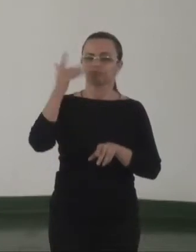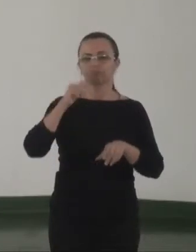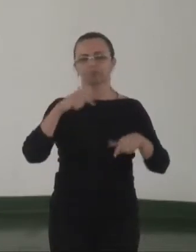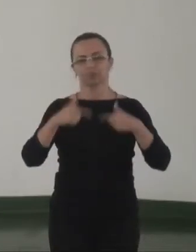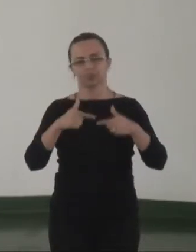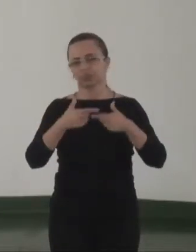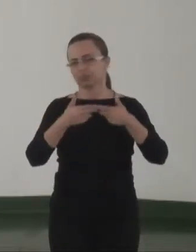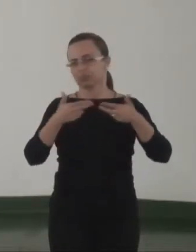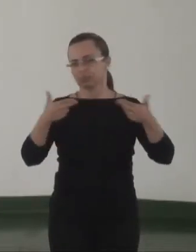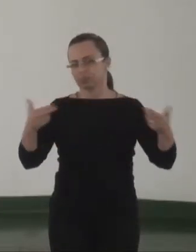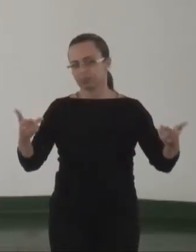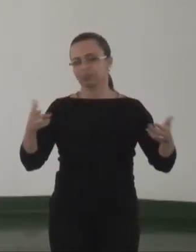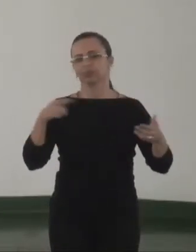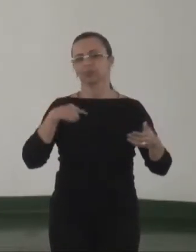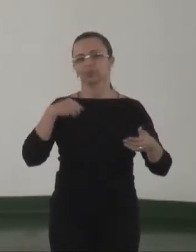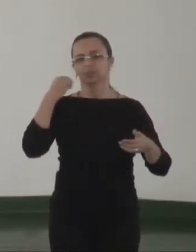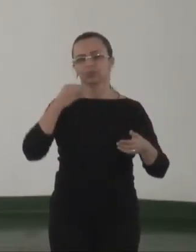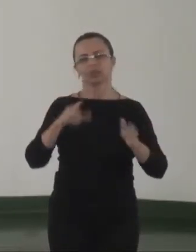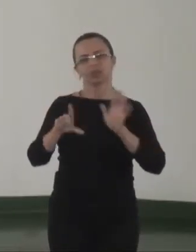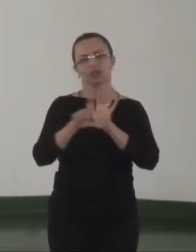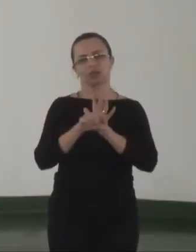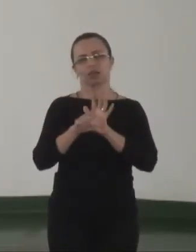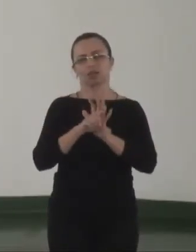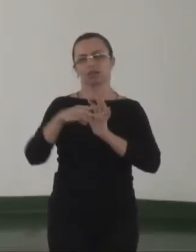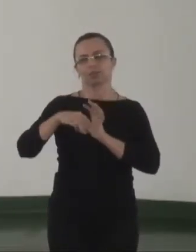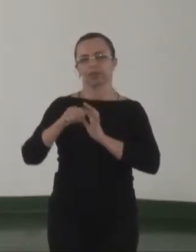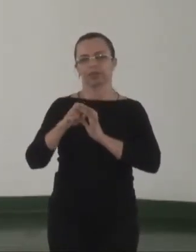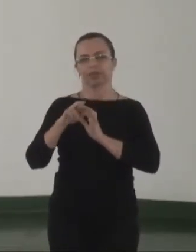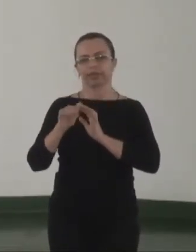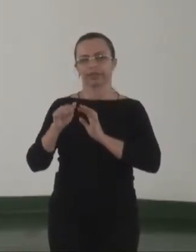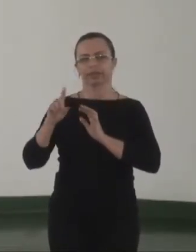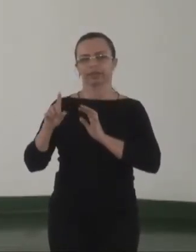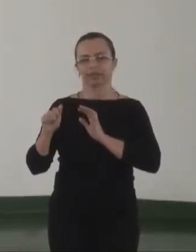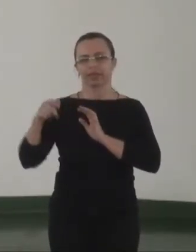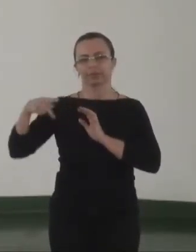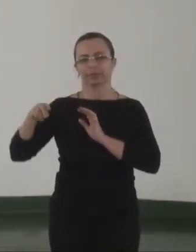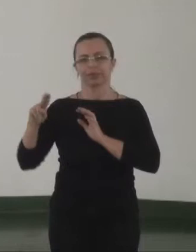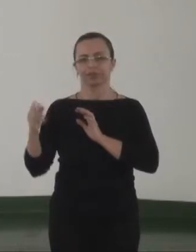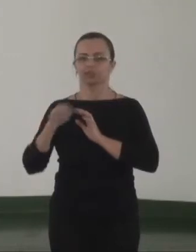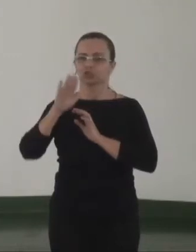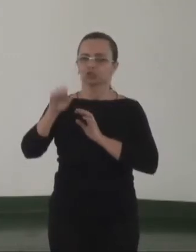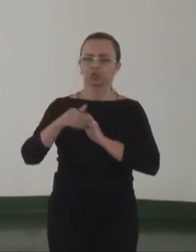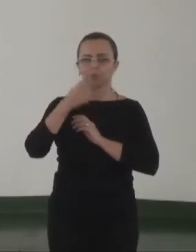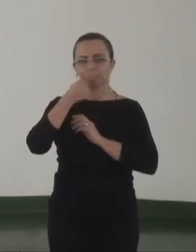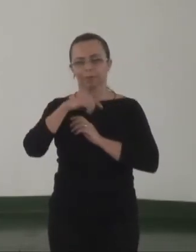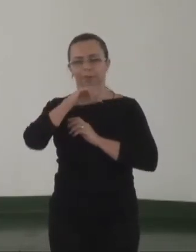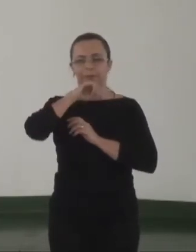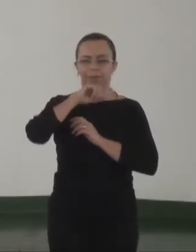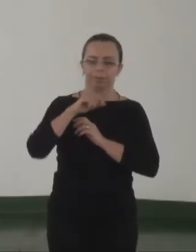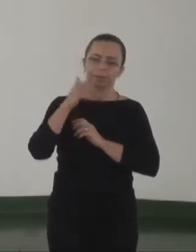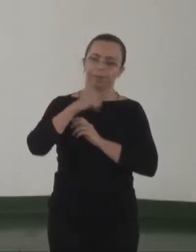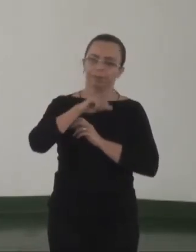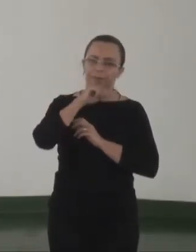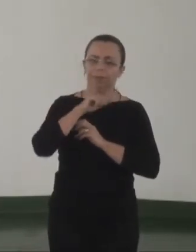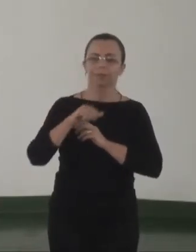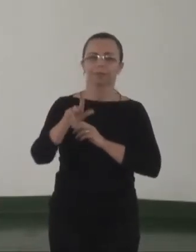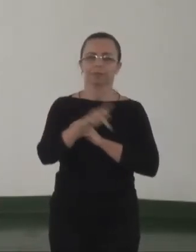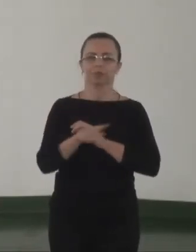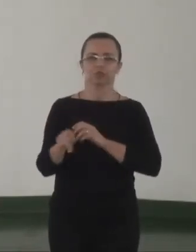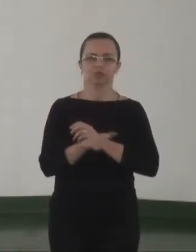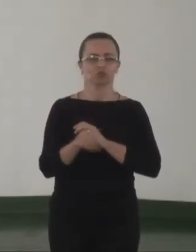atividades voltados ao conhecimento da lei Maria da Penha. E aí a gente chama os pais, os educadores, não apenas